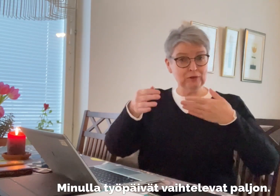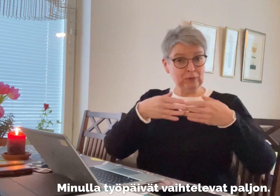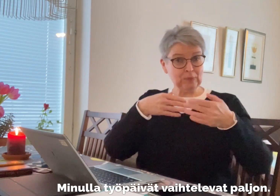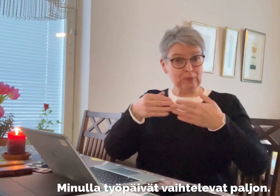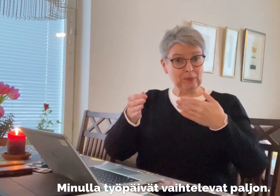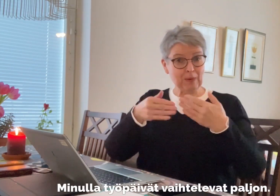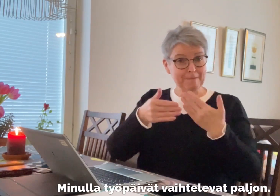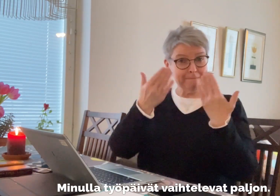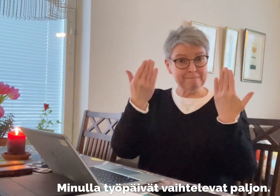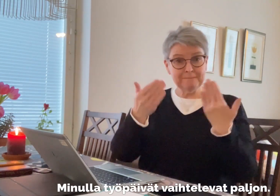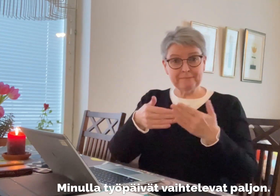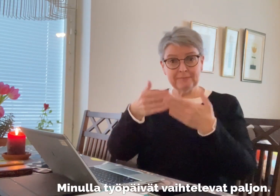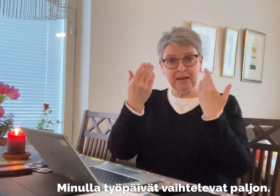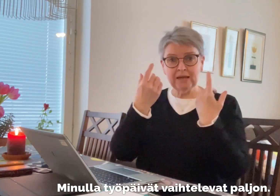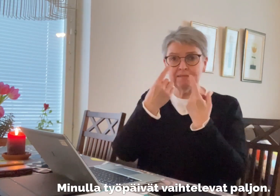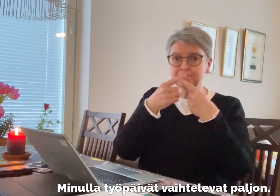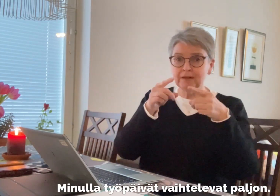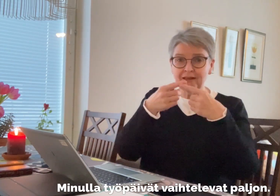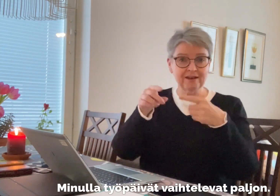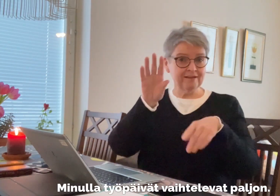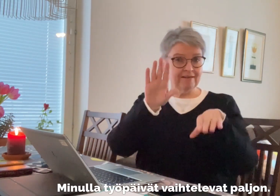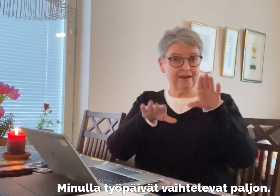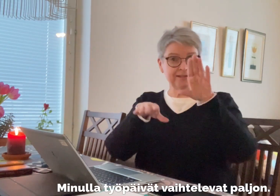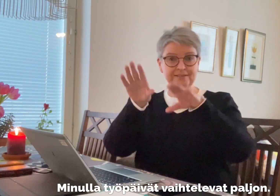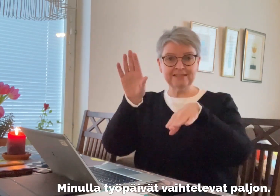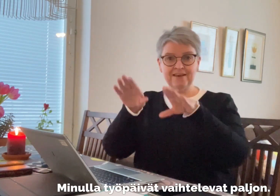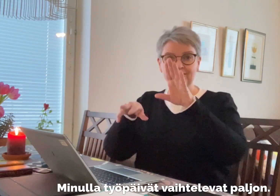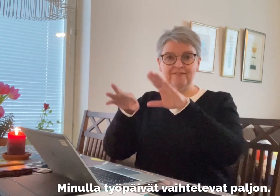Minulla työpäivät vaihtelevat paljon.